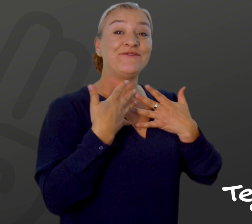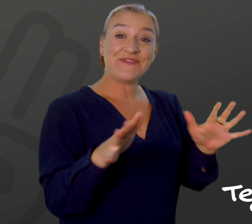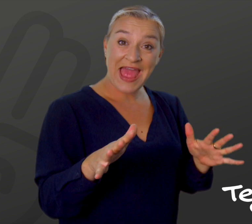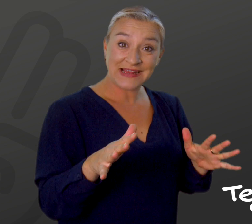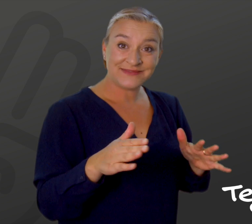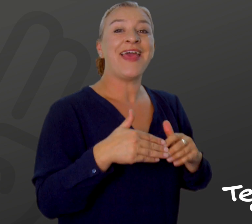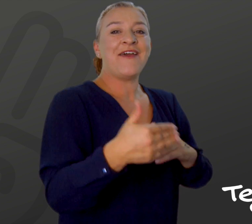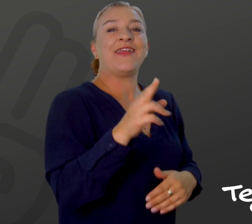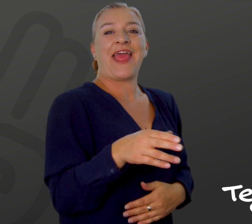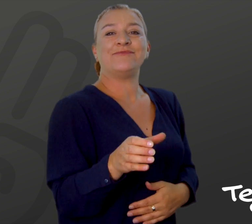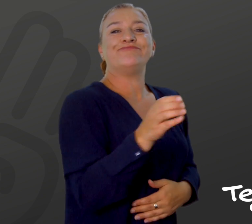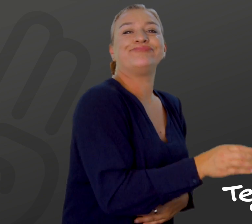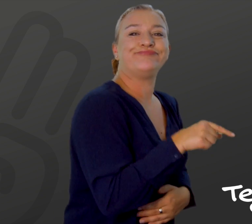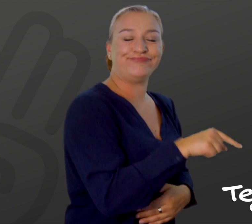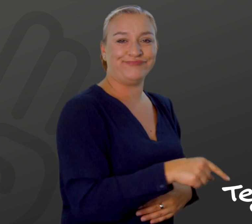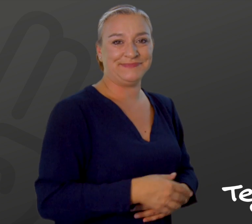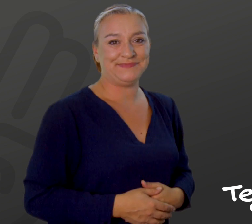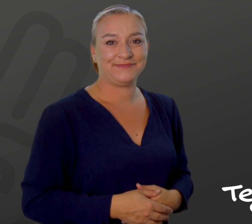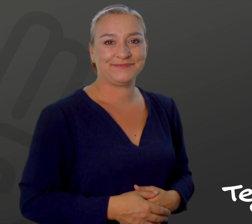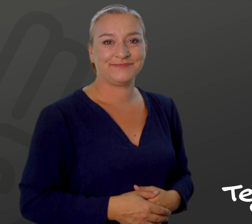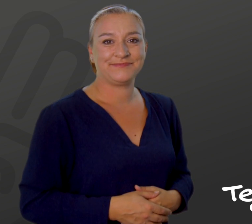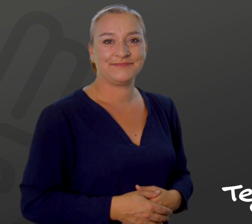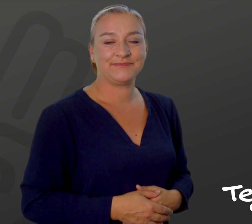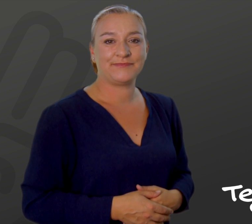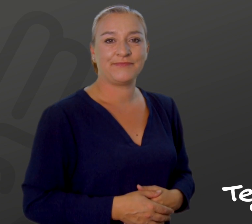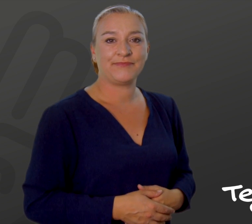færdiguddannet, og hvis personen efter ældt uddannelse er ledig.